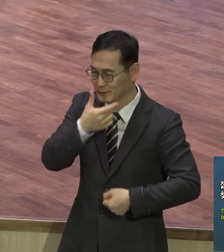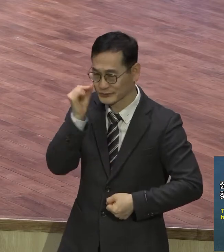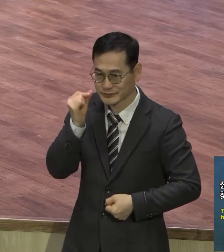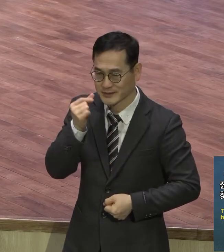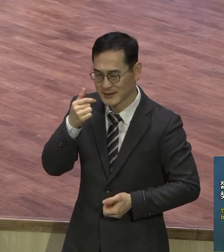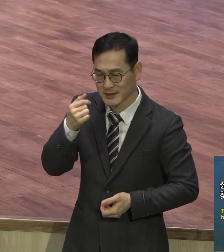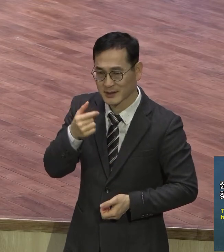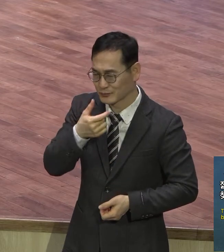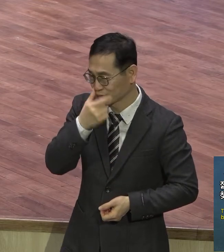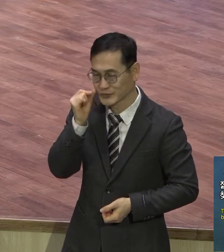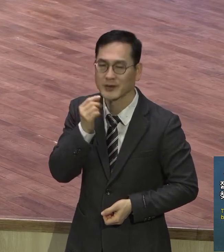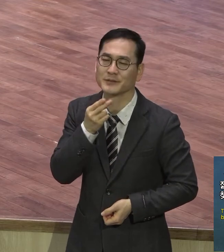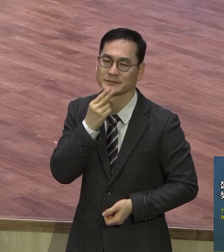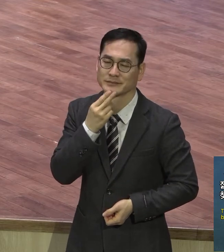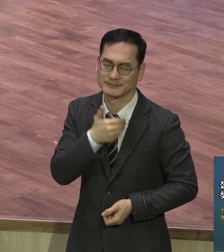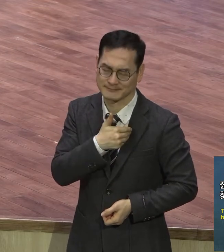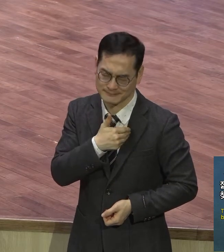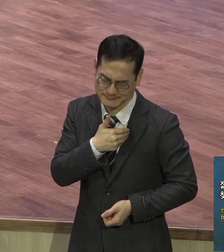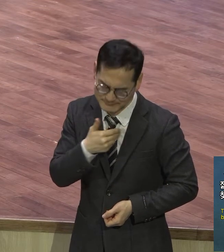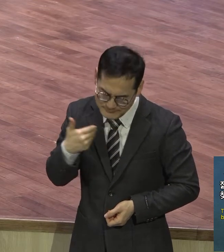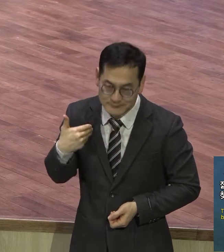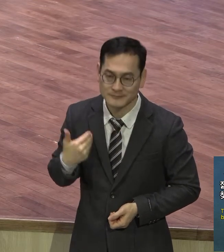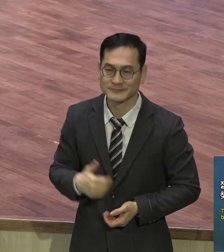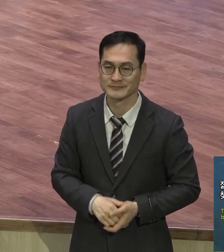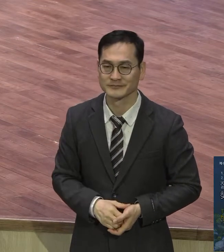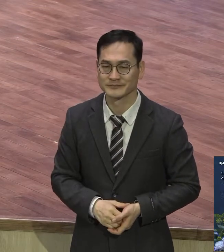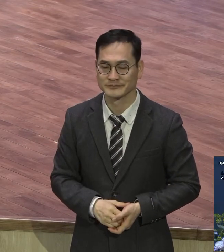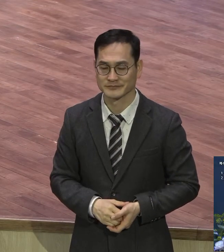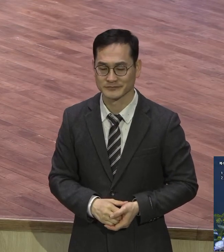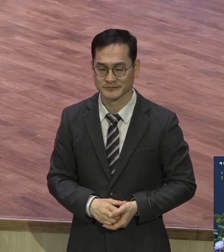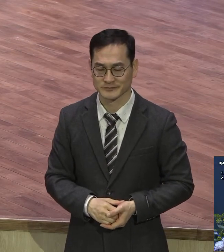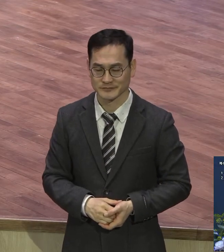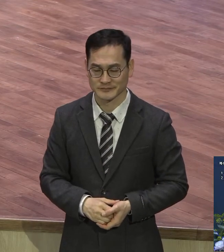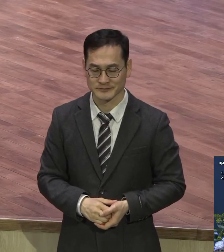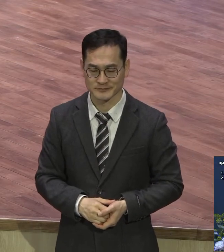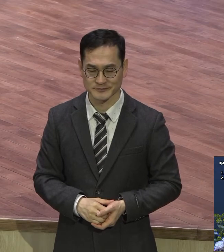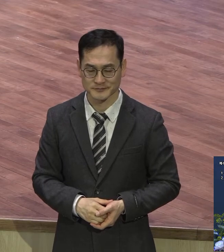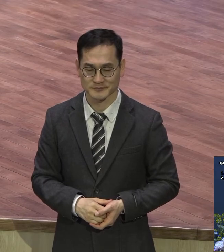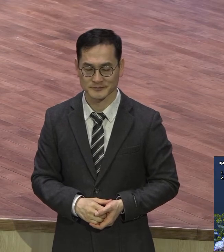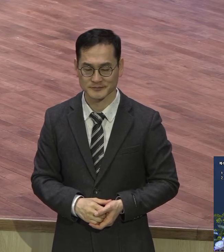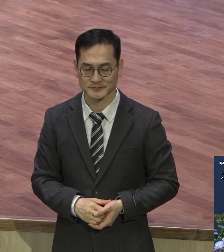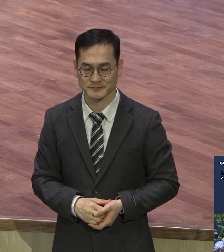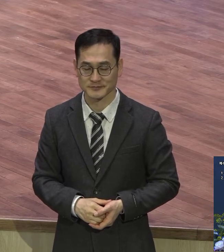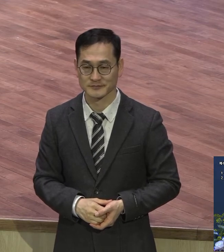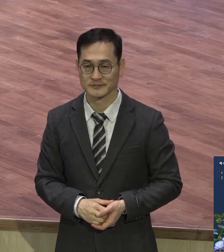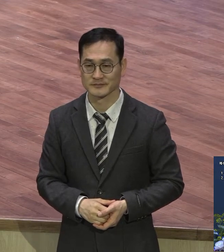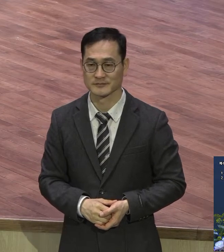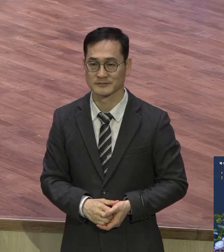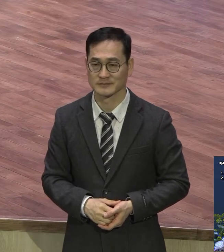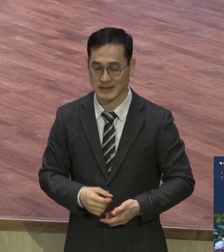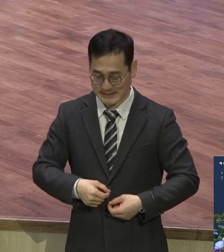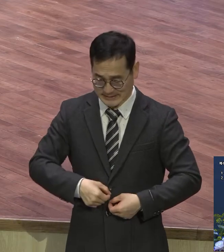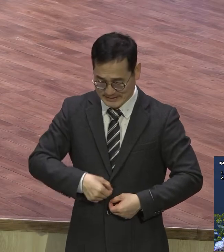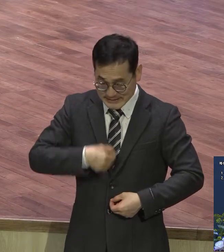영육간에 이렇게 말씀하고 있어요 어이여 줄이고 목마른 자